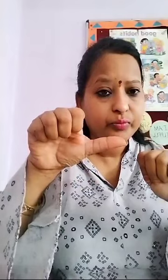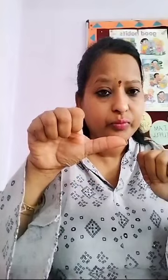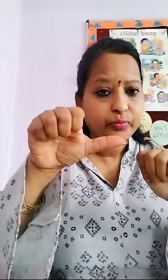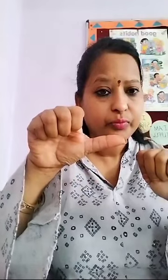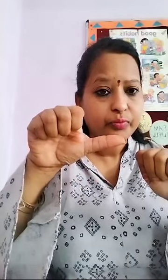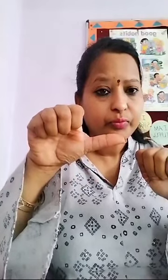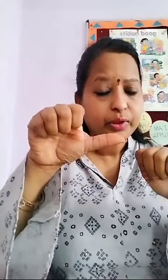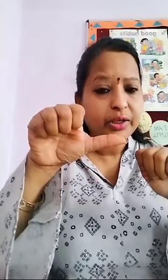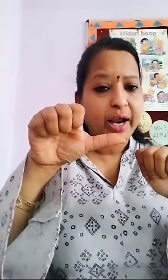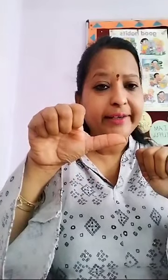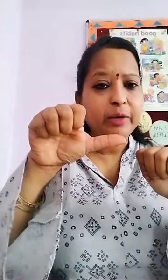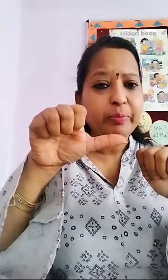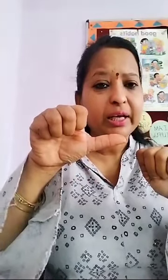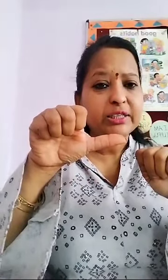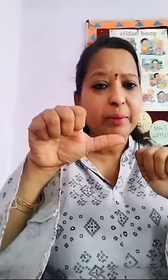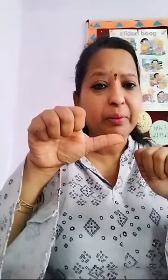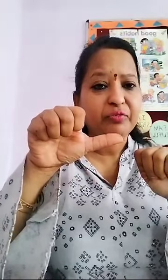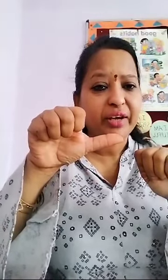Right hand पर कीजिए अपने Very good